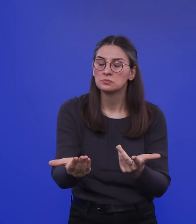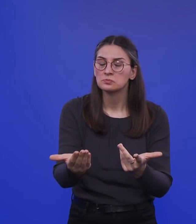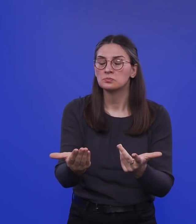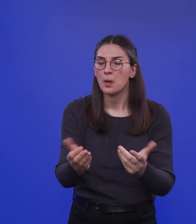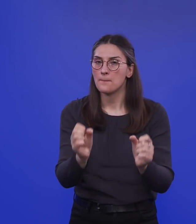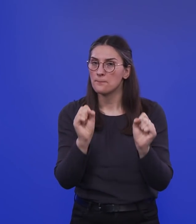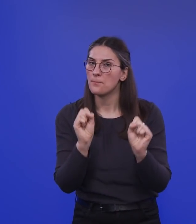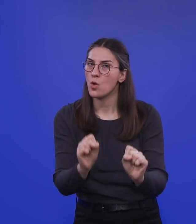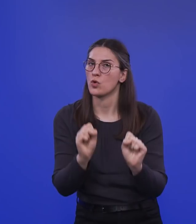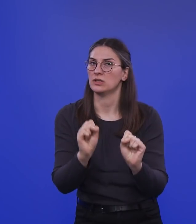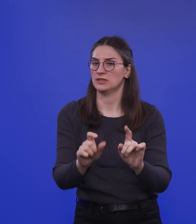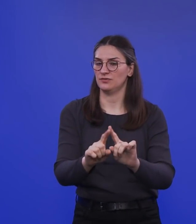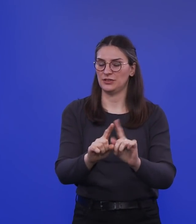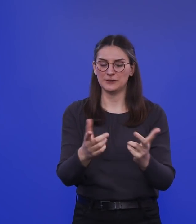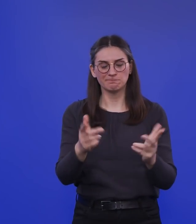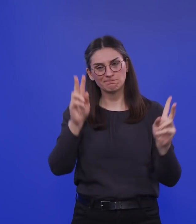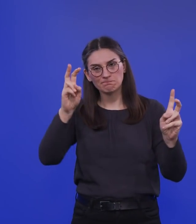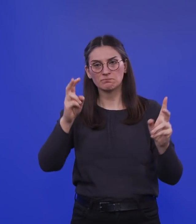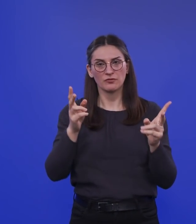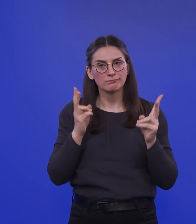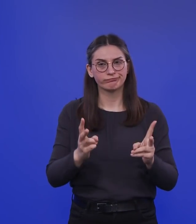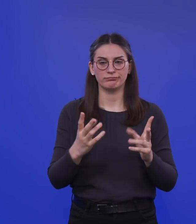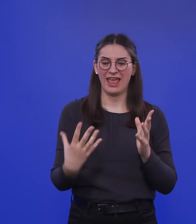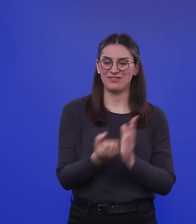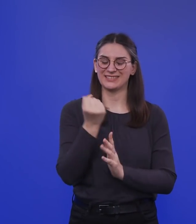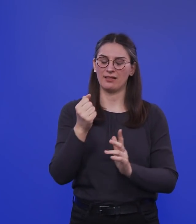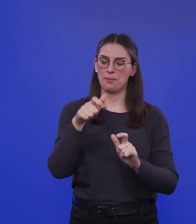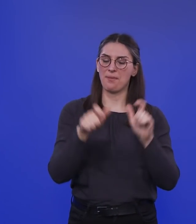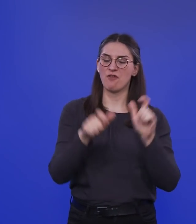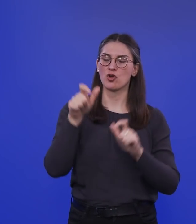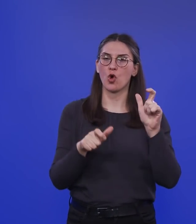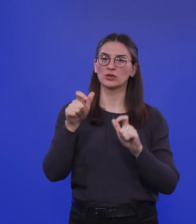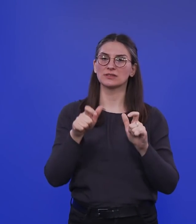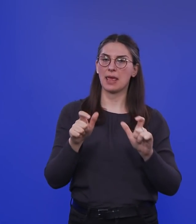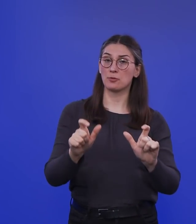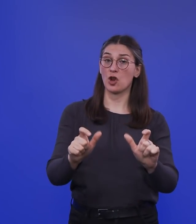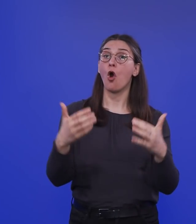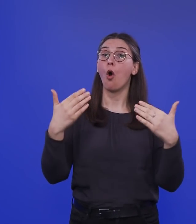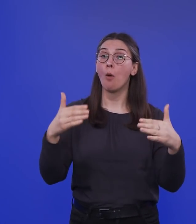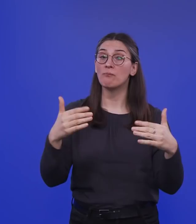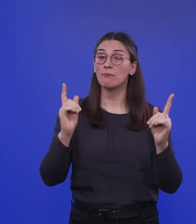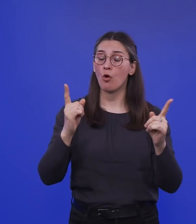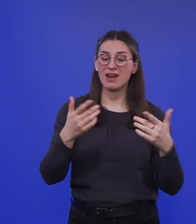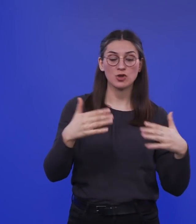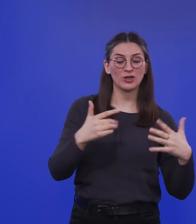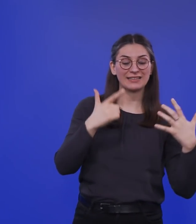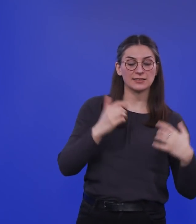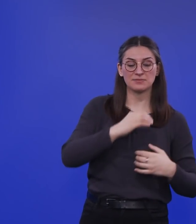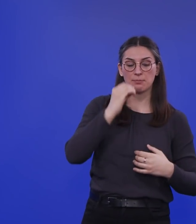so etwas hat wie eine effiziente Bevölkerungsimmunität, obwohl man noch gar nicht 70 Prozent der Bevölkerung geimpft hat. Einfach